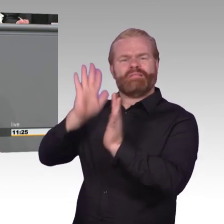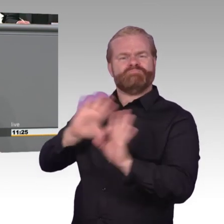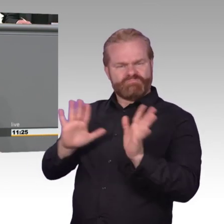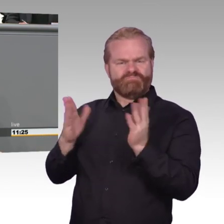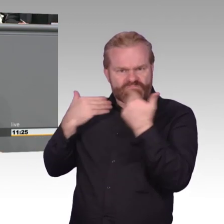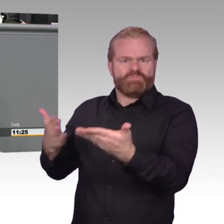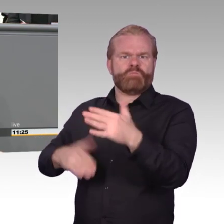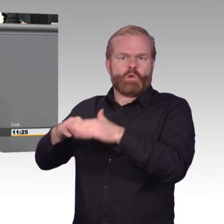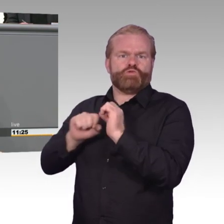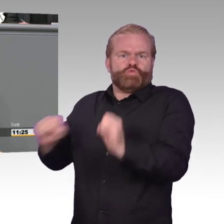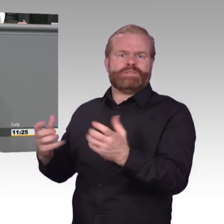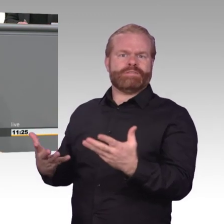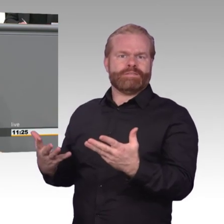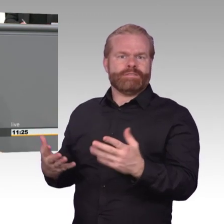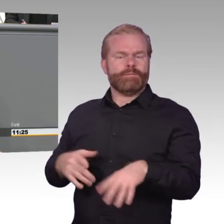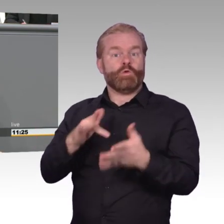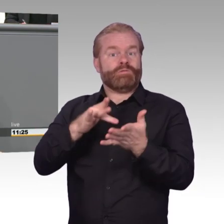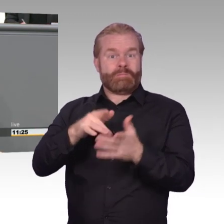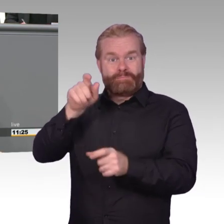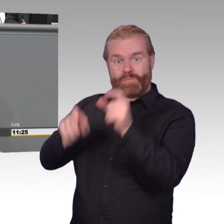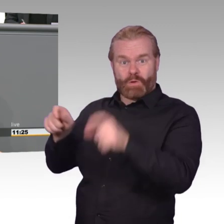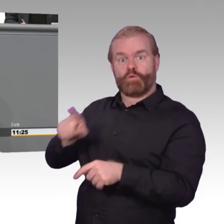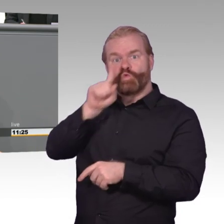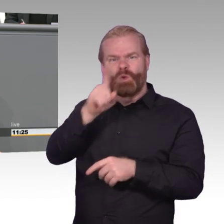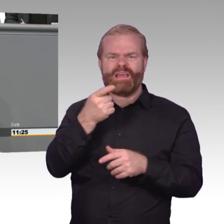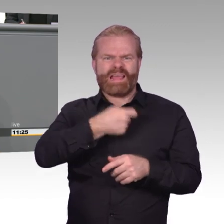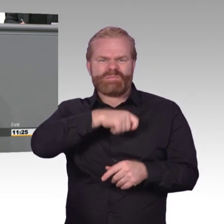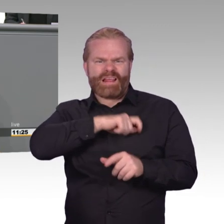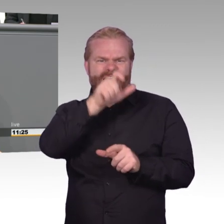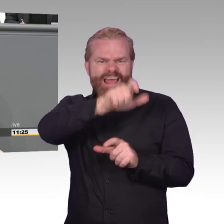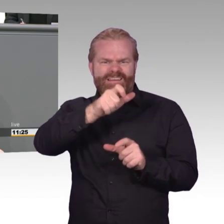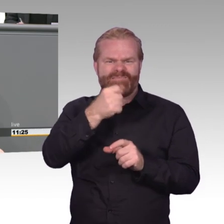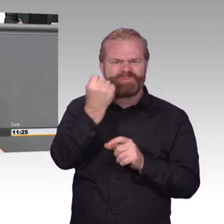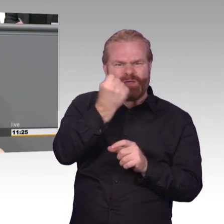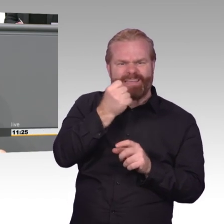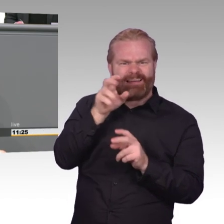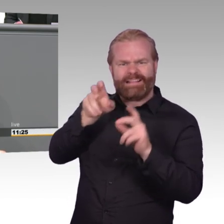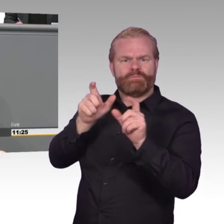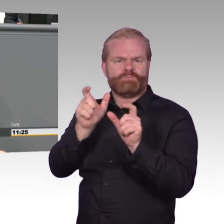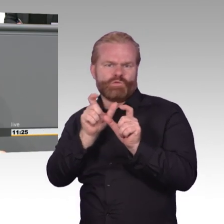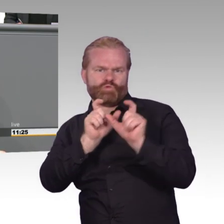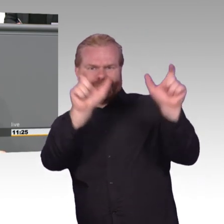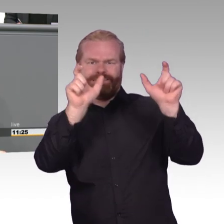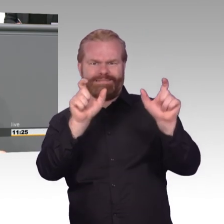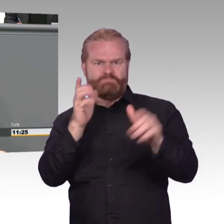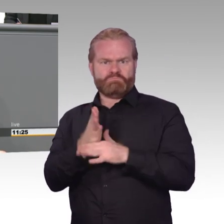Produkte Hintertüren einzubauen und diese den Sicherheitsbehörden zur Verfügung zu stellen, sodass PKWs, Computer oder sogar